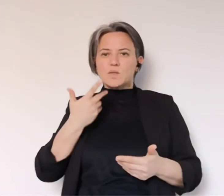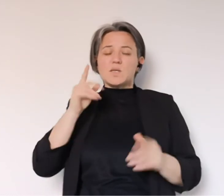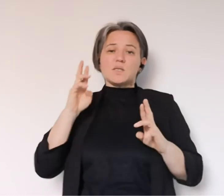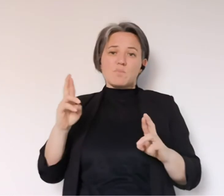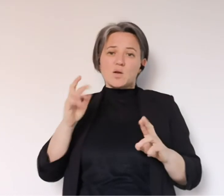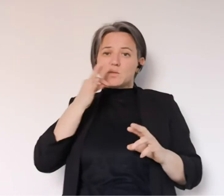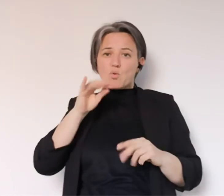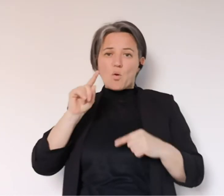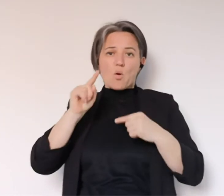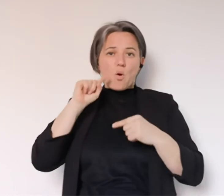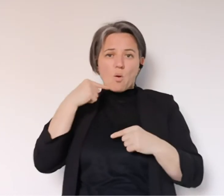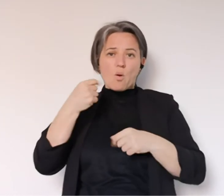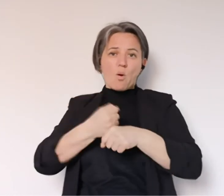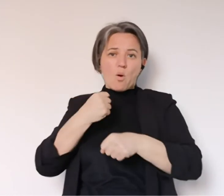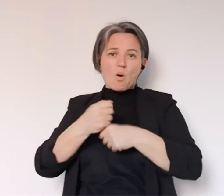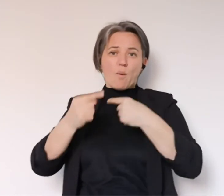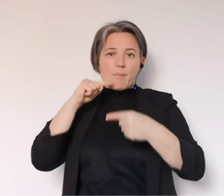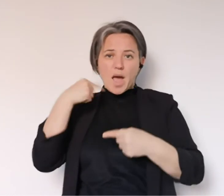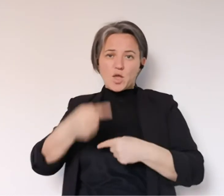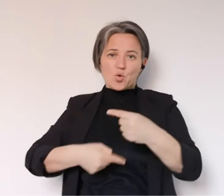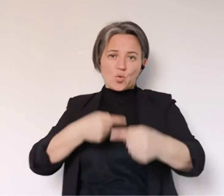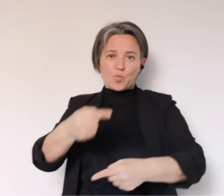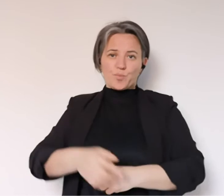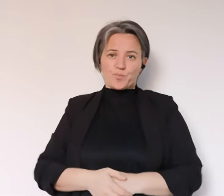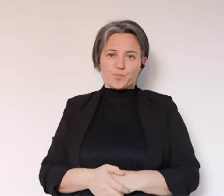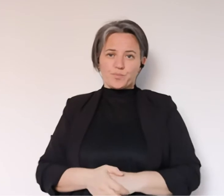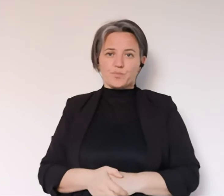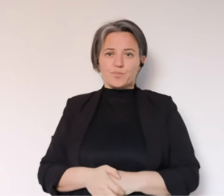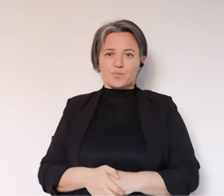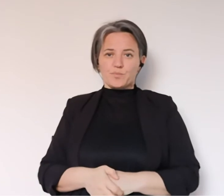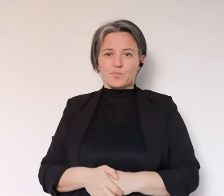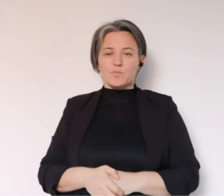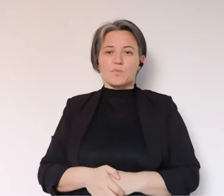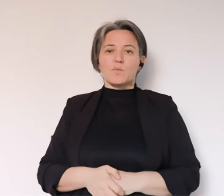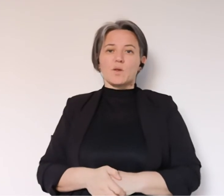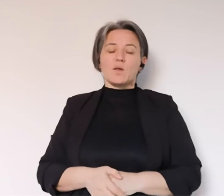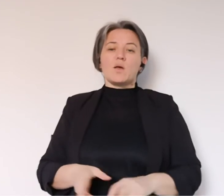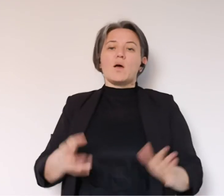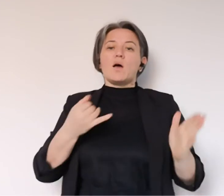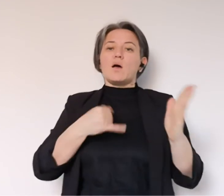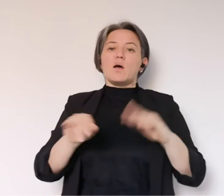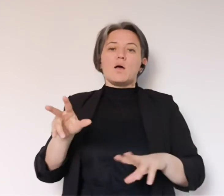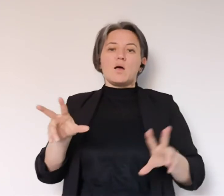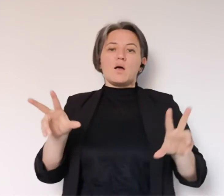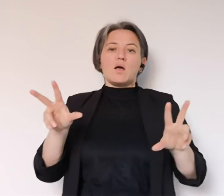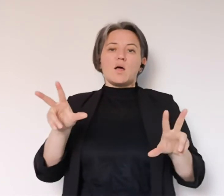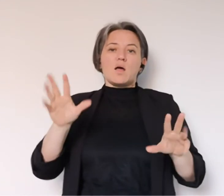quindi mi auguro che da questo punto di vista si possa fare meglio perché le cose si possono fare anche meglio.